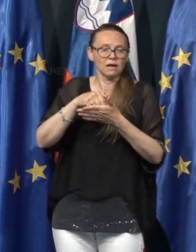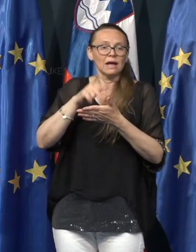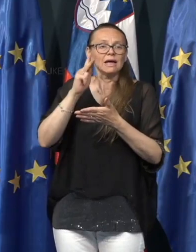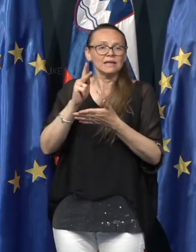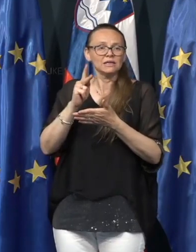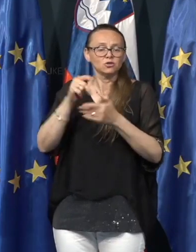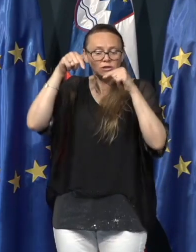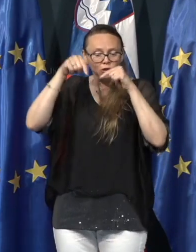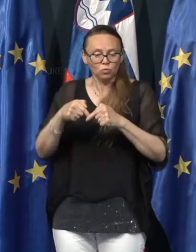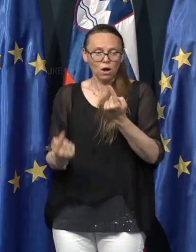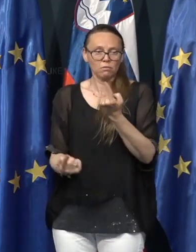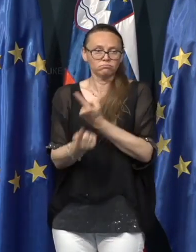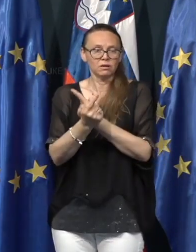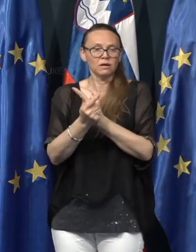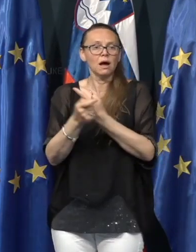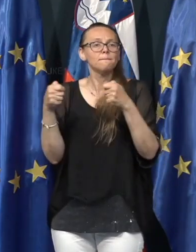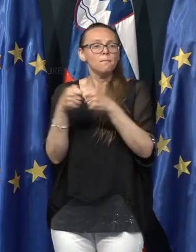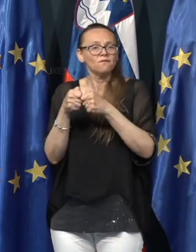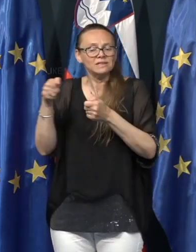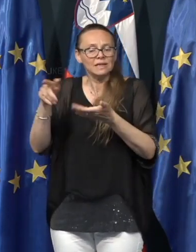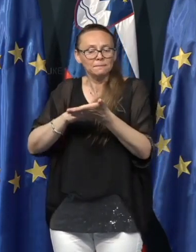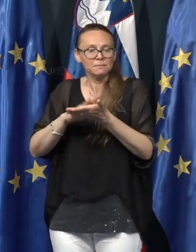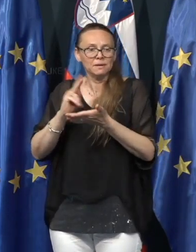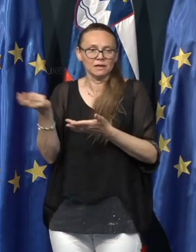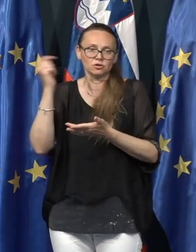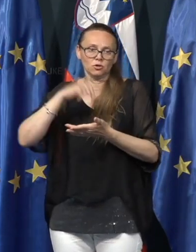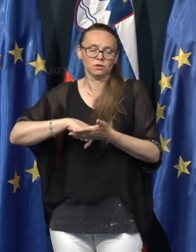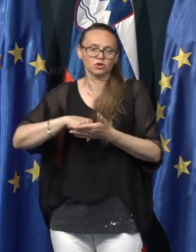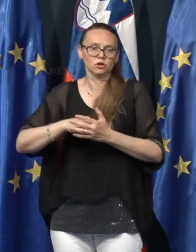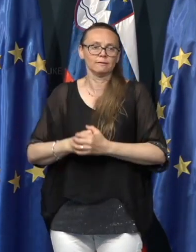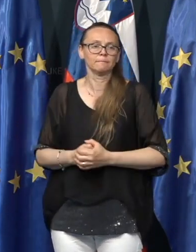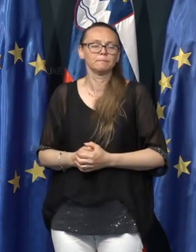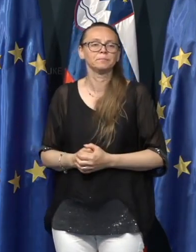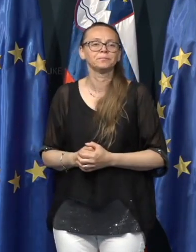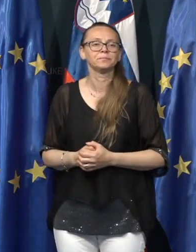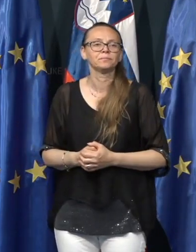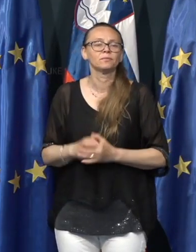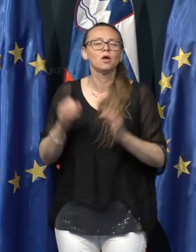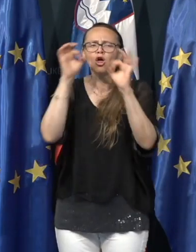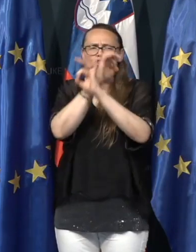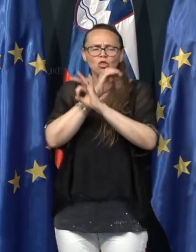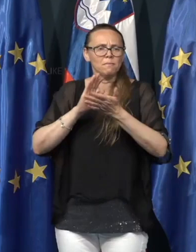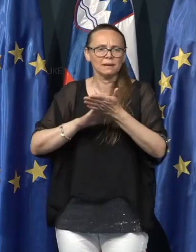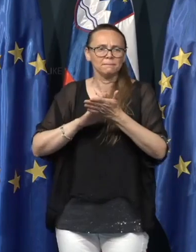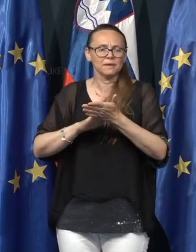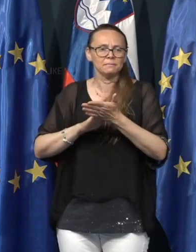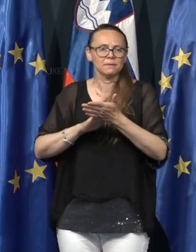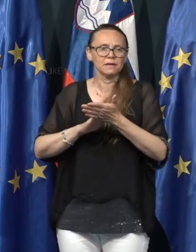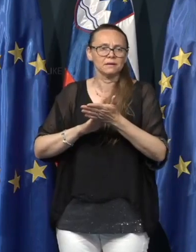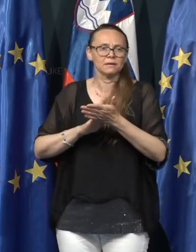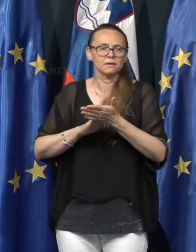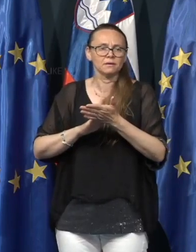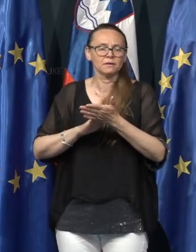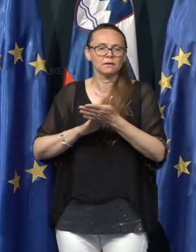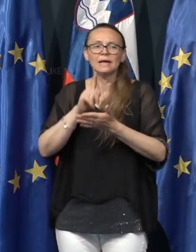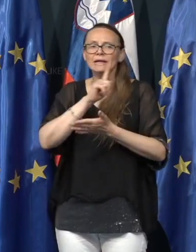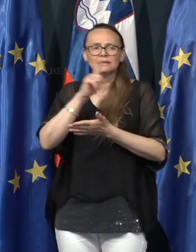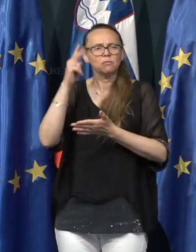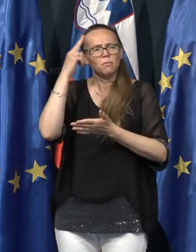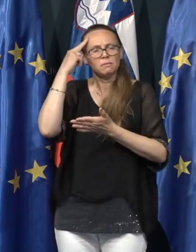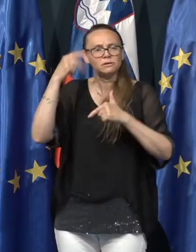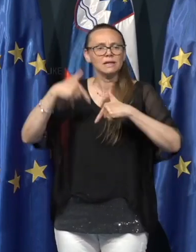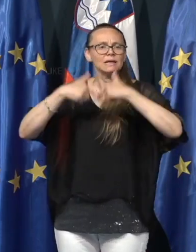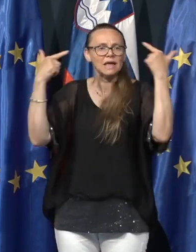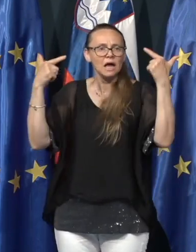v Sloveniji, povezani z primiri, ki so bili vnešeni. Noben primir, nismo pri nobenem primiru zaznali